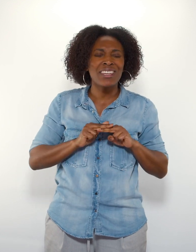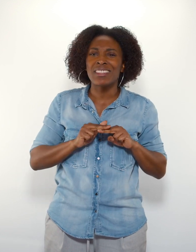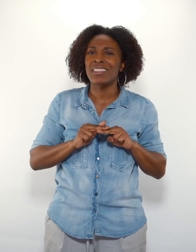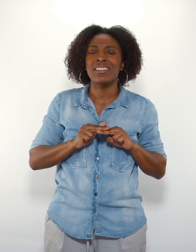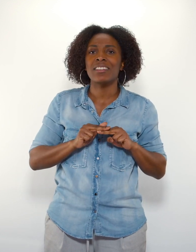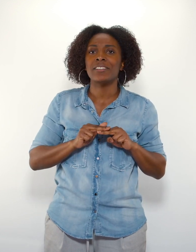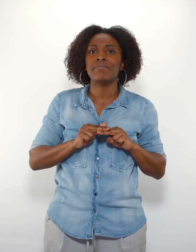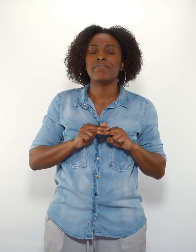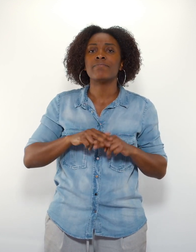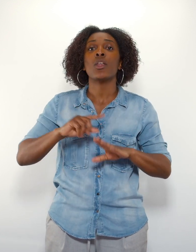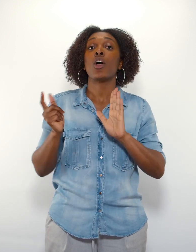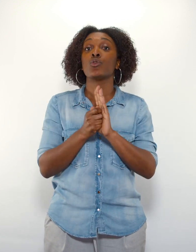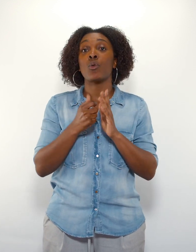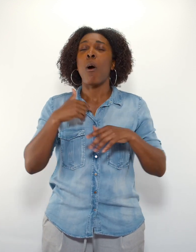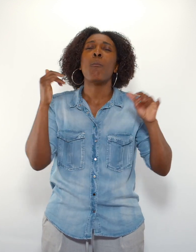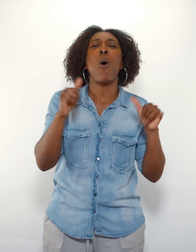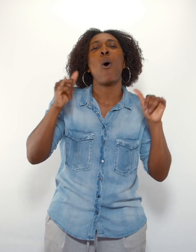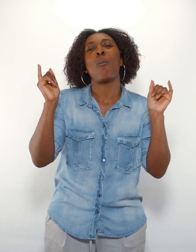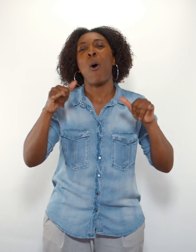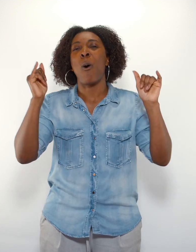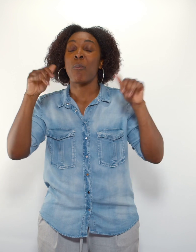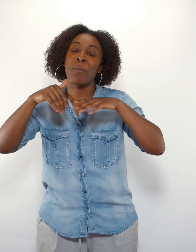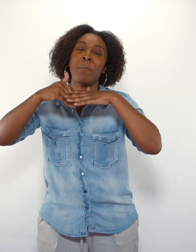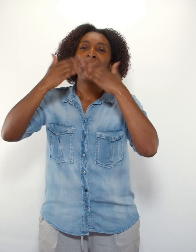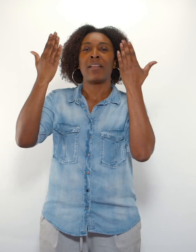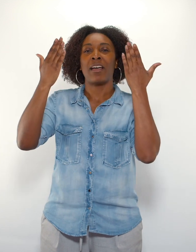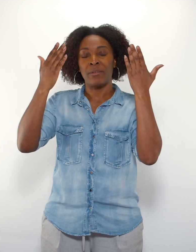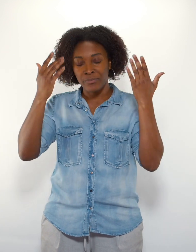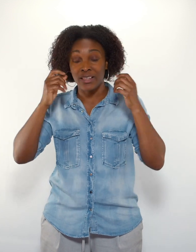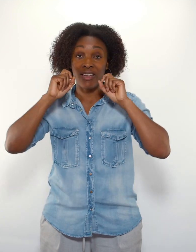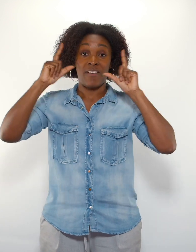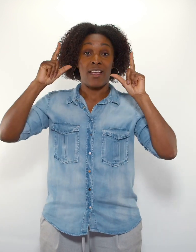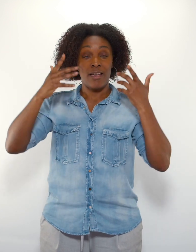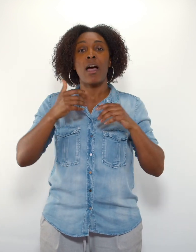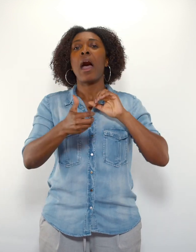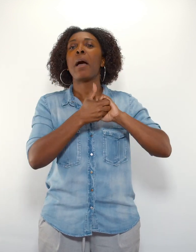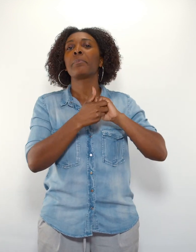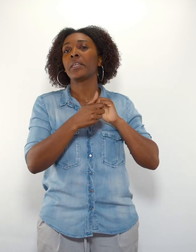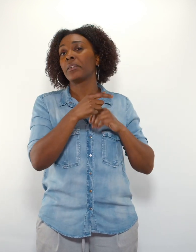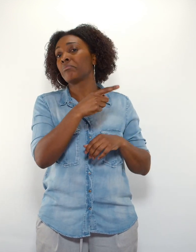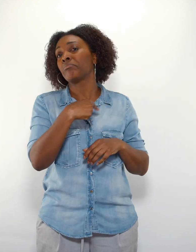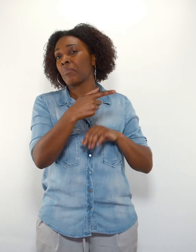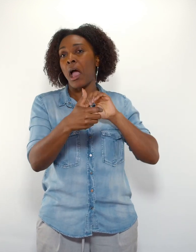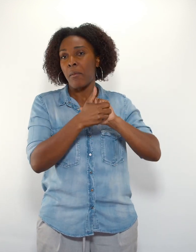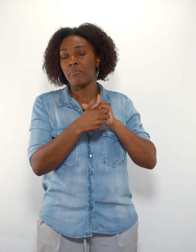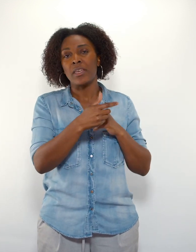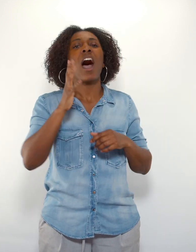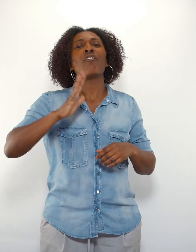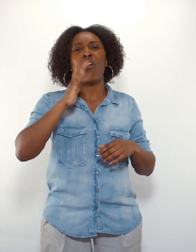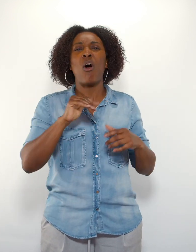Ce qui s'est passé un jour, alors que je revenais de soirée, le matin, lorsque je me suis levé, il y a un de mes amis, un compagnon qui était avec moi autrefois,